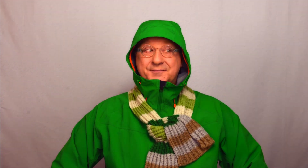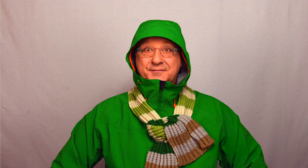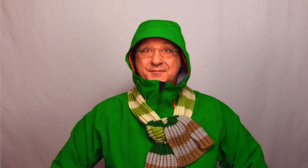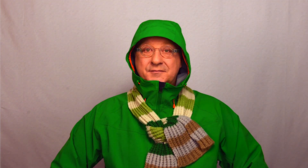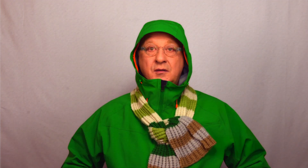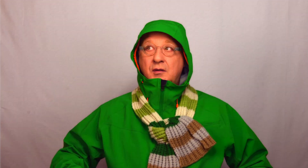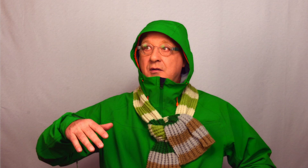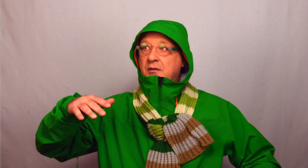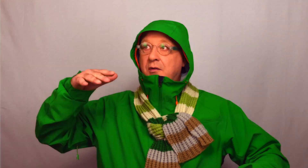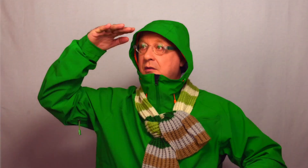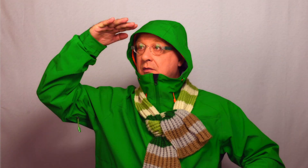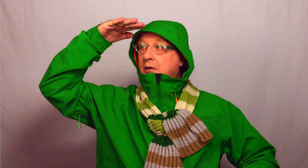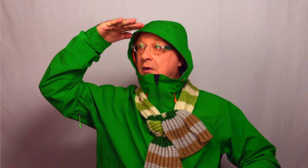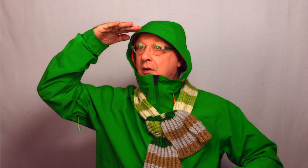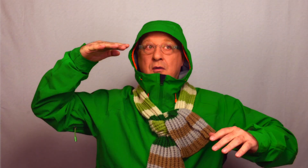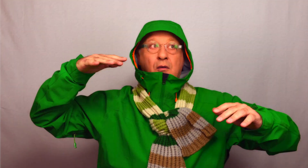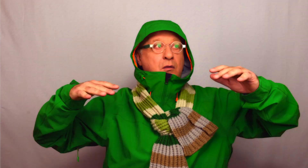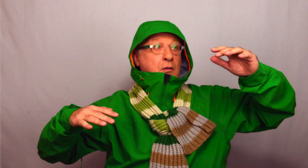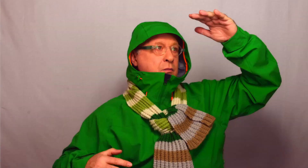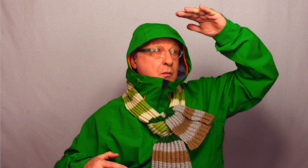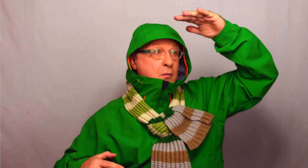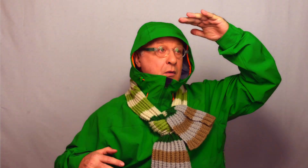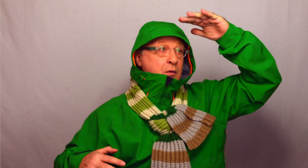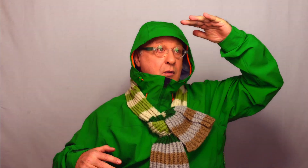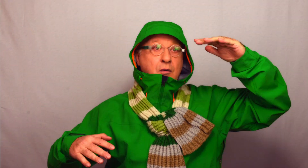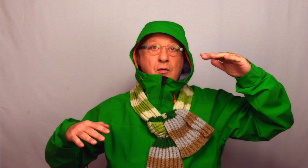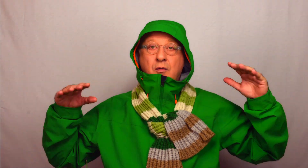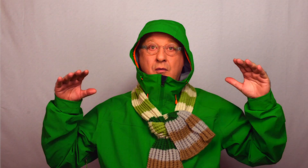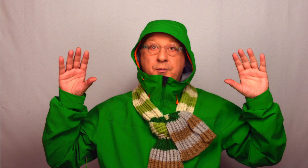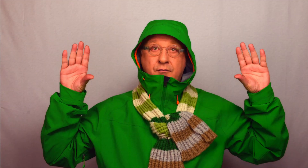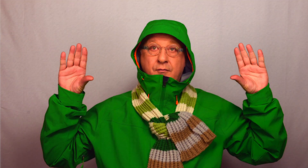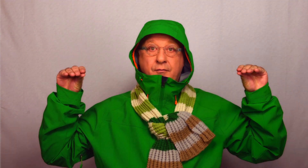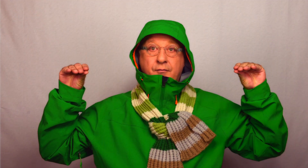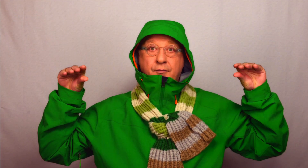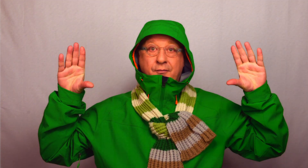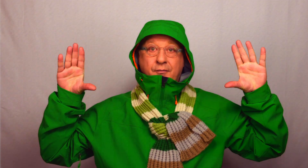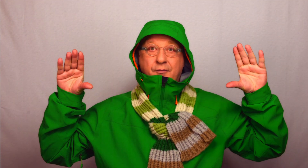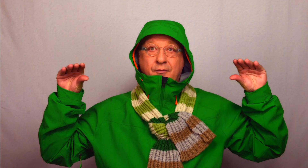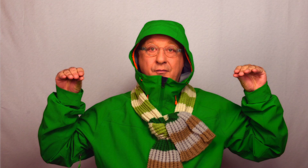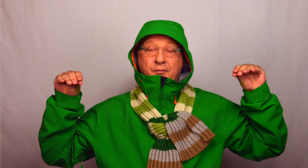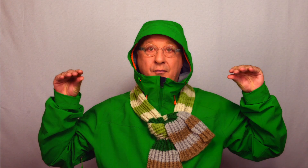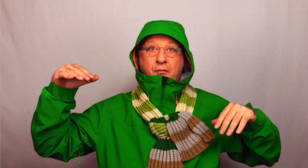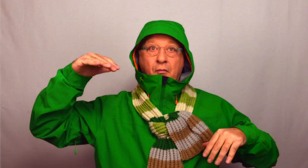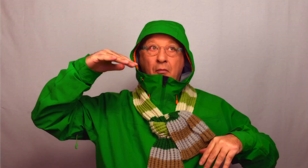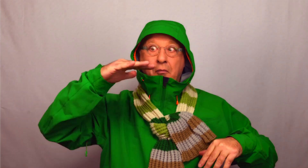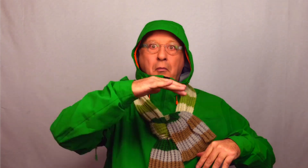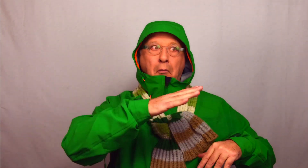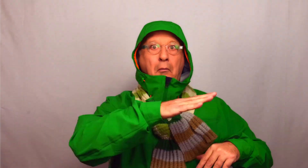Jamais on n'a Jamais on ne La famille Courir après les rats Le